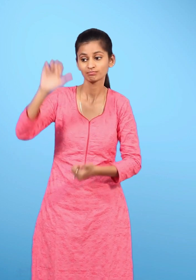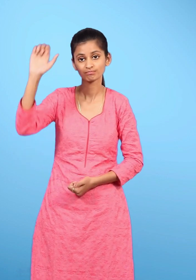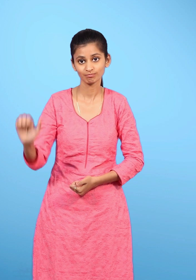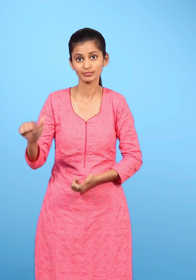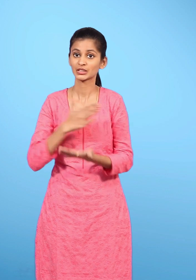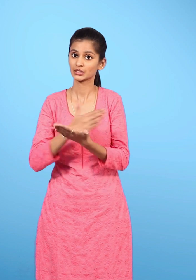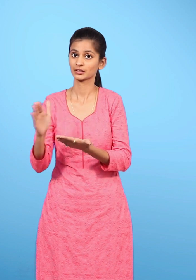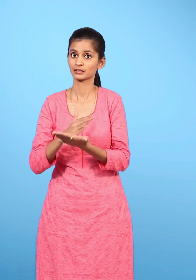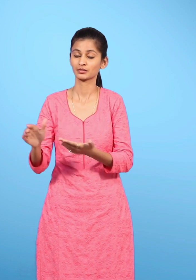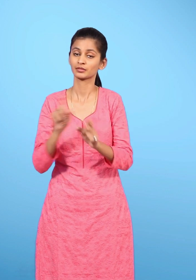हमीशा फ्लश करें